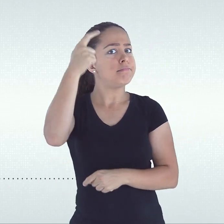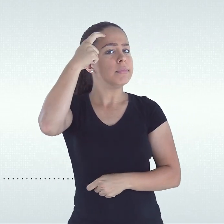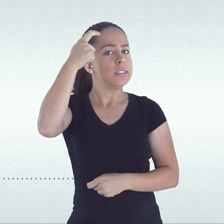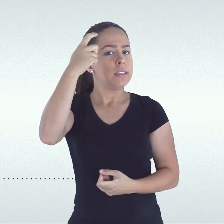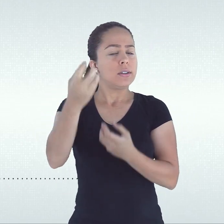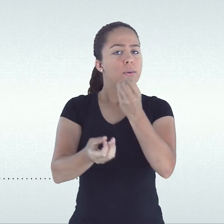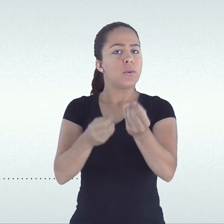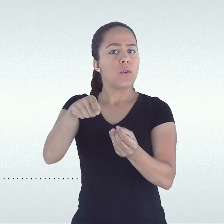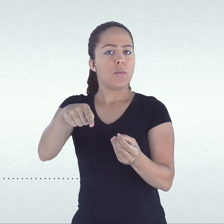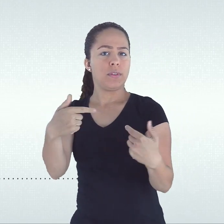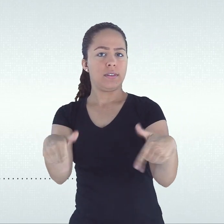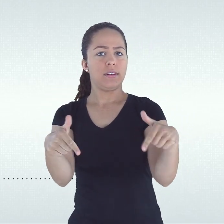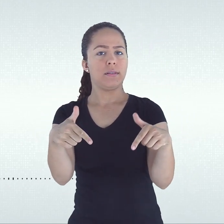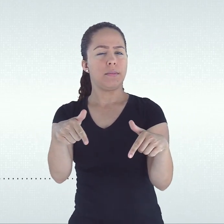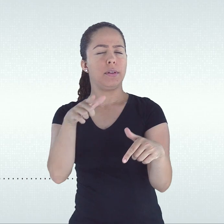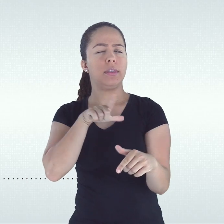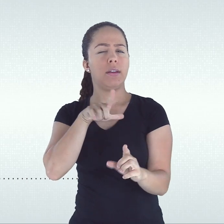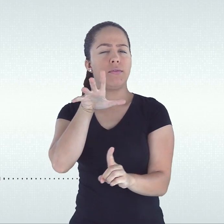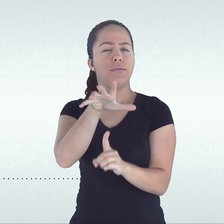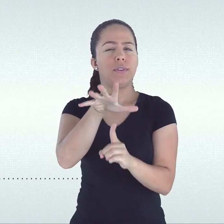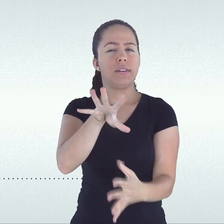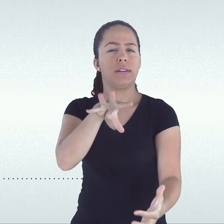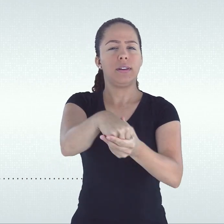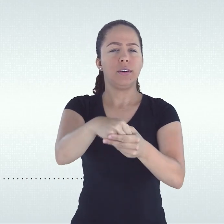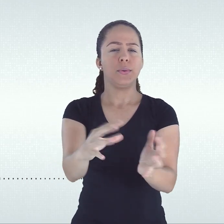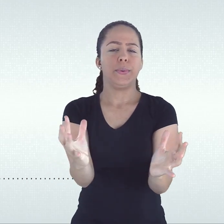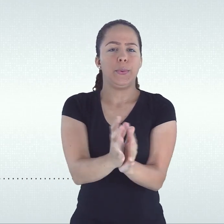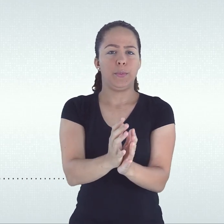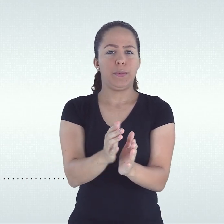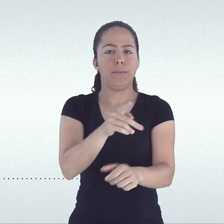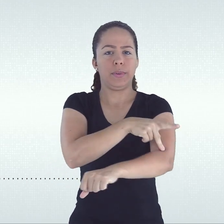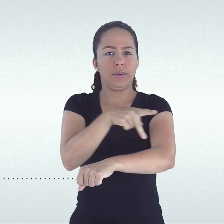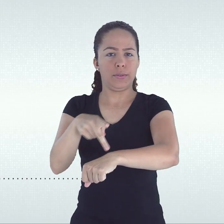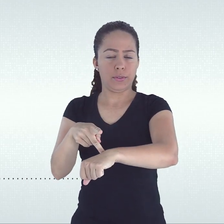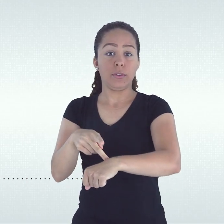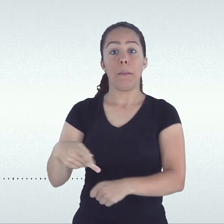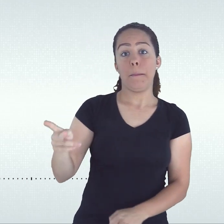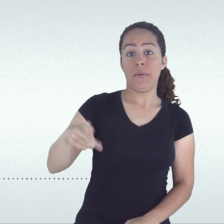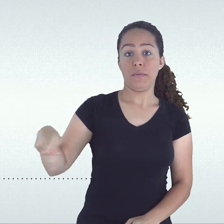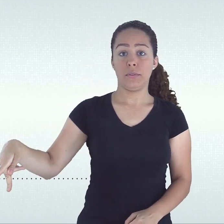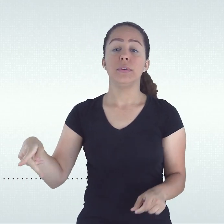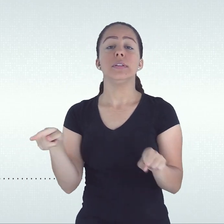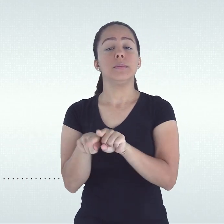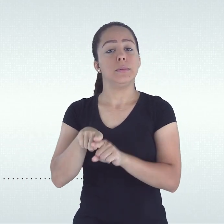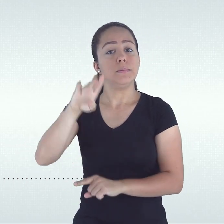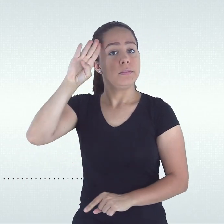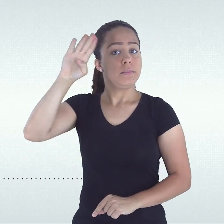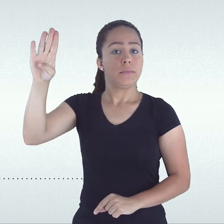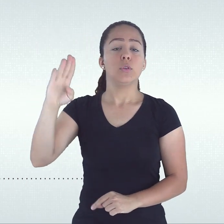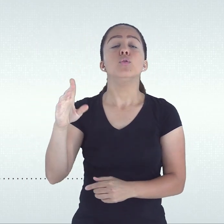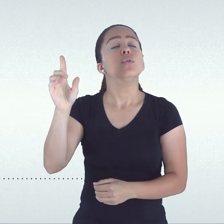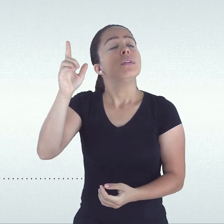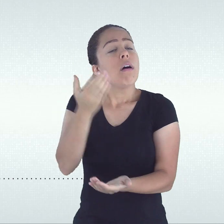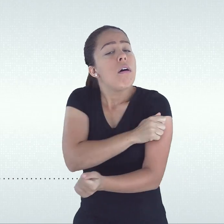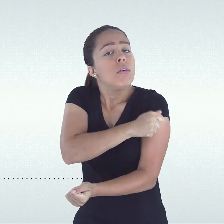equipe de apoio pedagógico, dos professores e, sobretudo, o cotidiano dos estudantes.